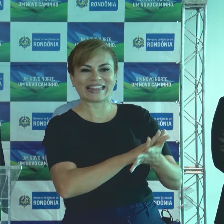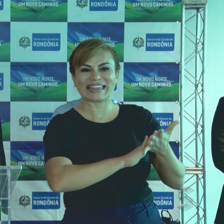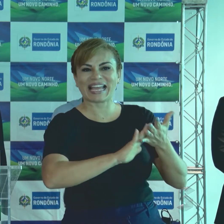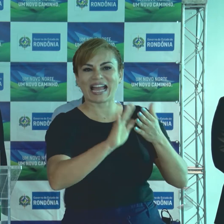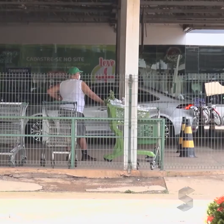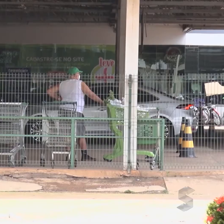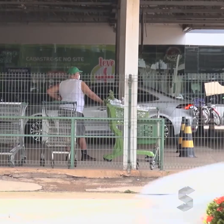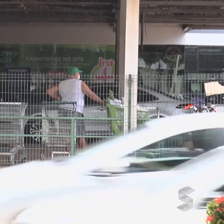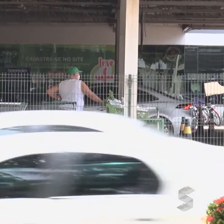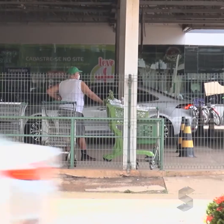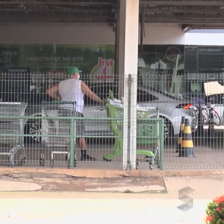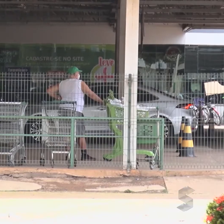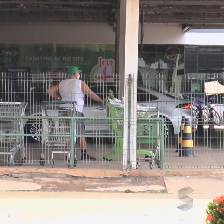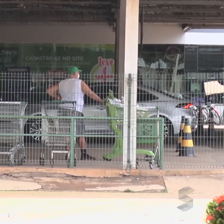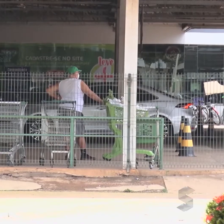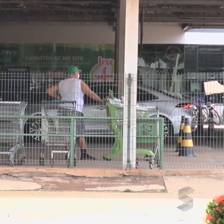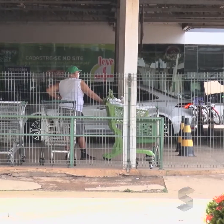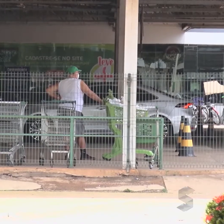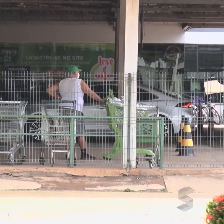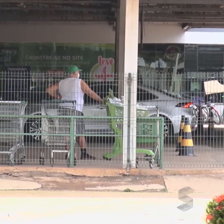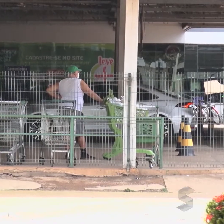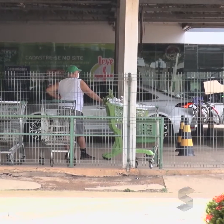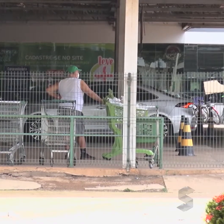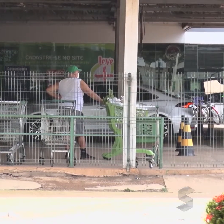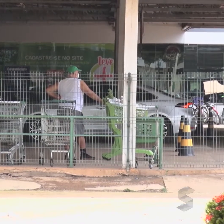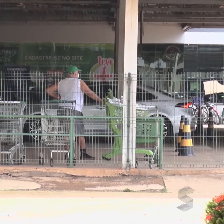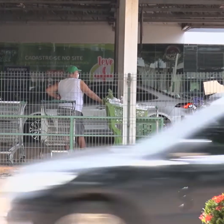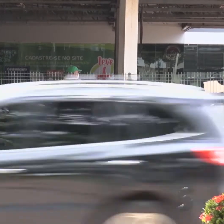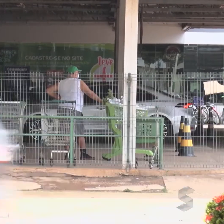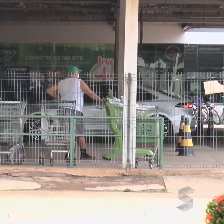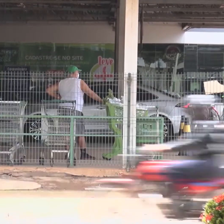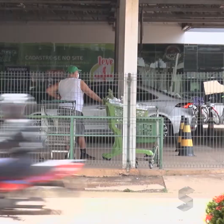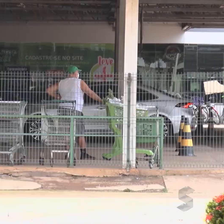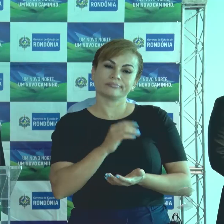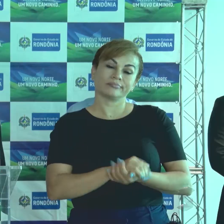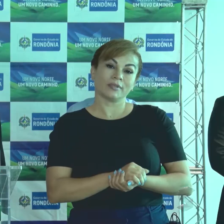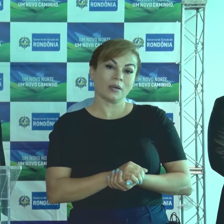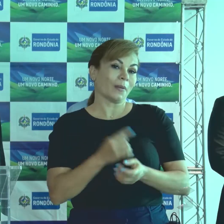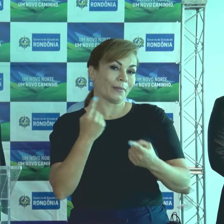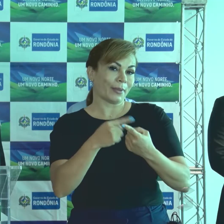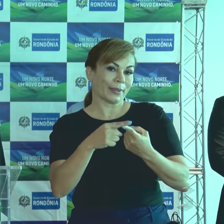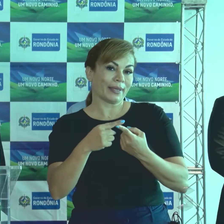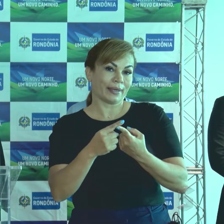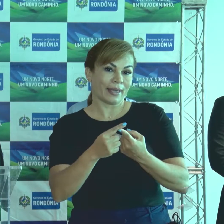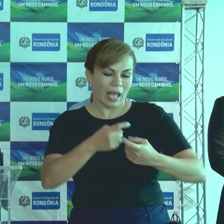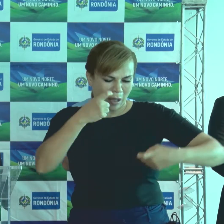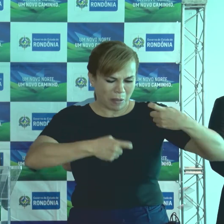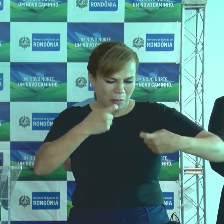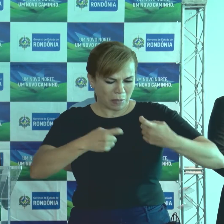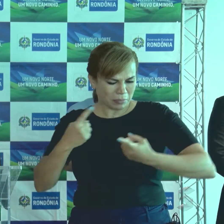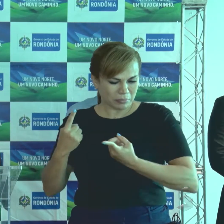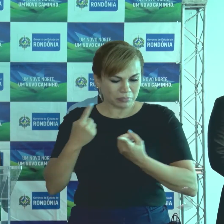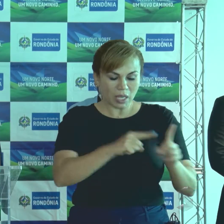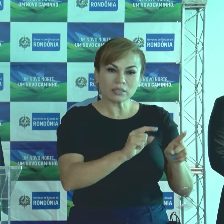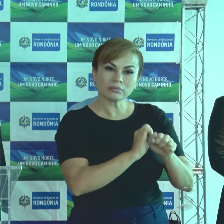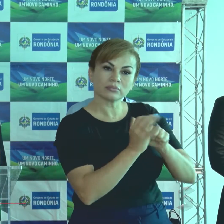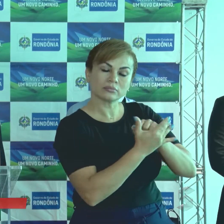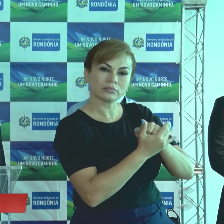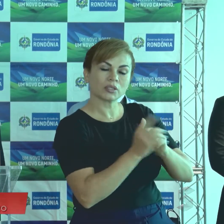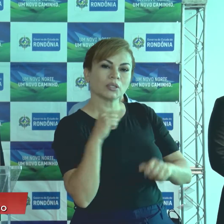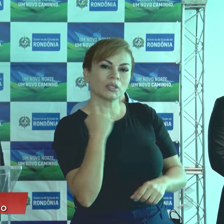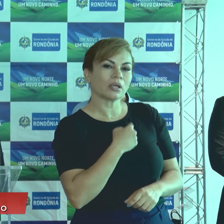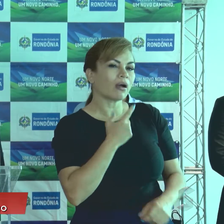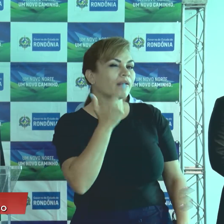discorda, como o funcionamento de supermercados aos finais de semana. Infelizmente, temos visto alguns